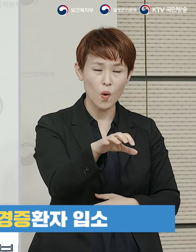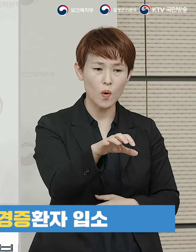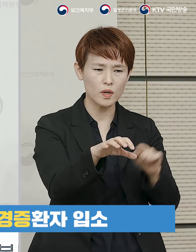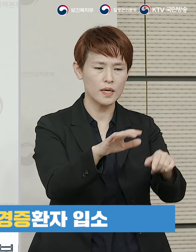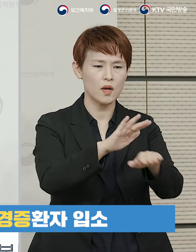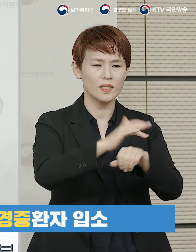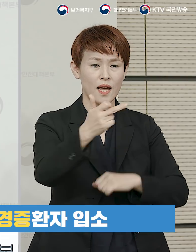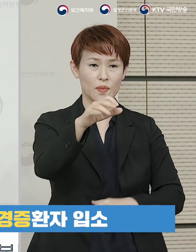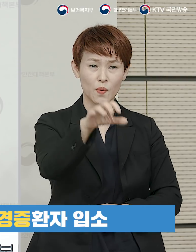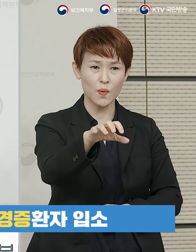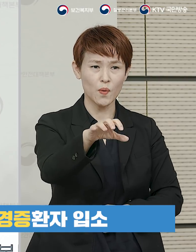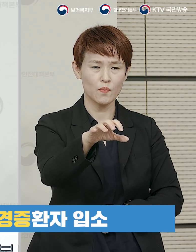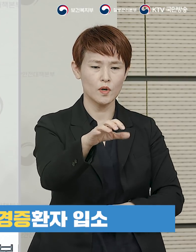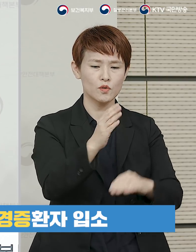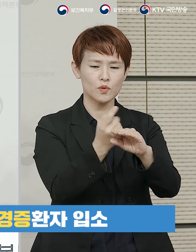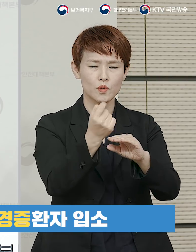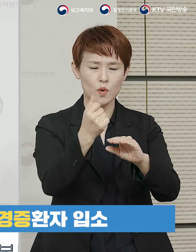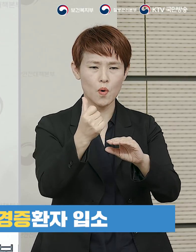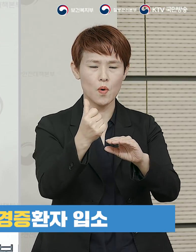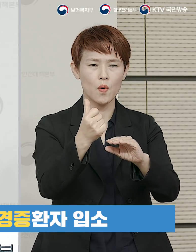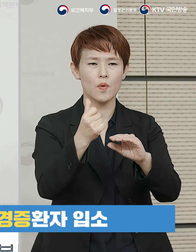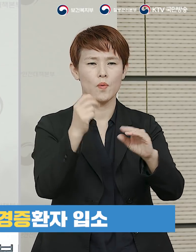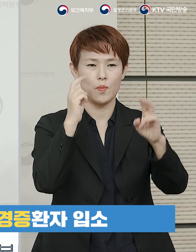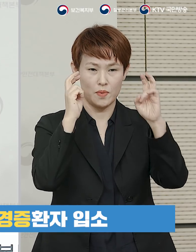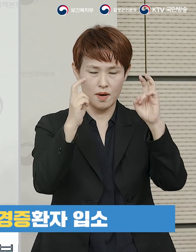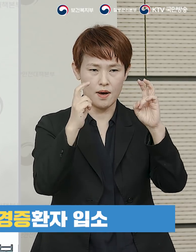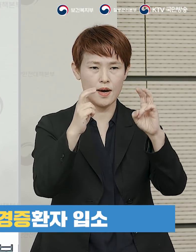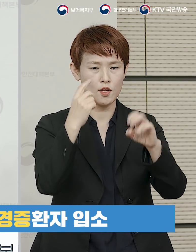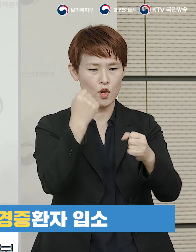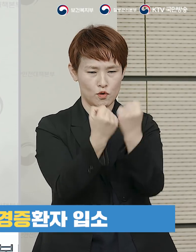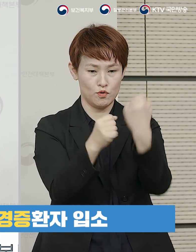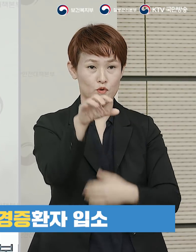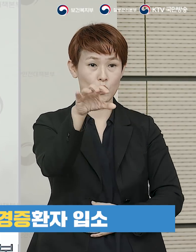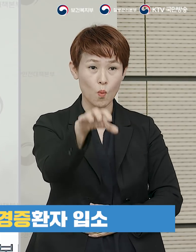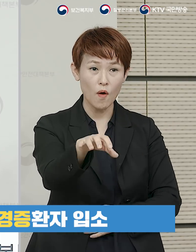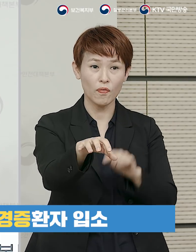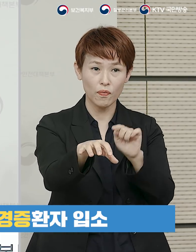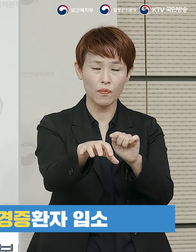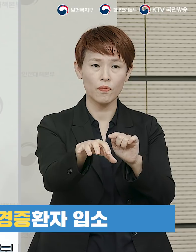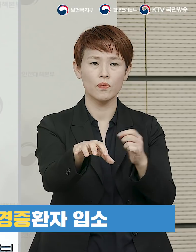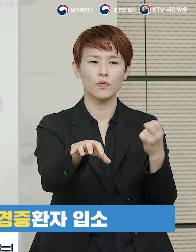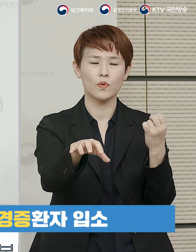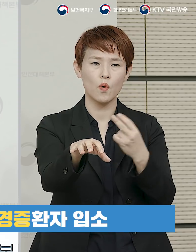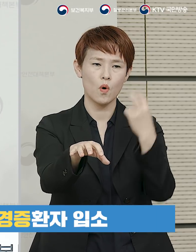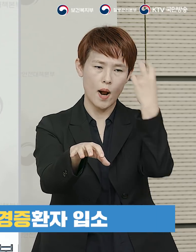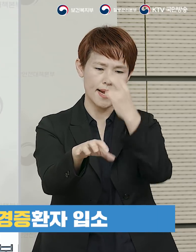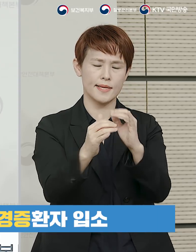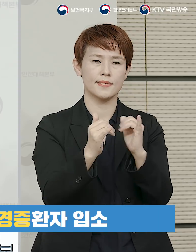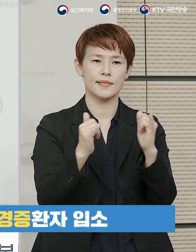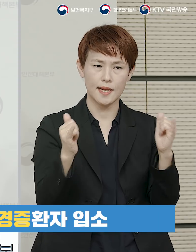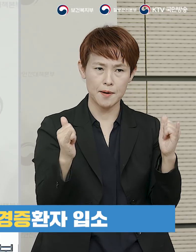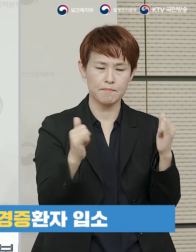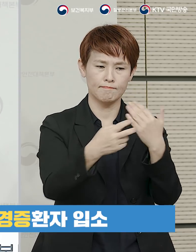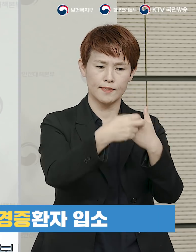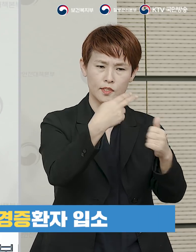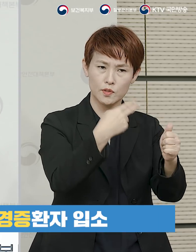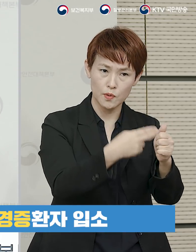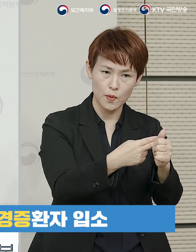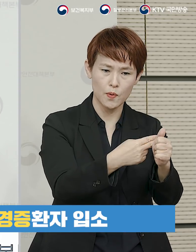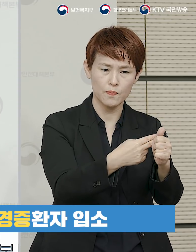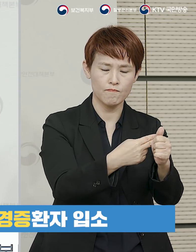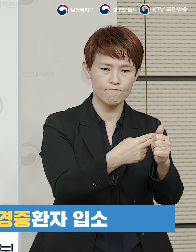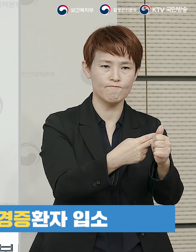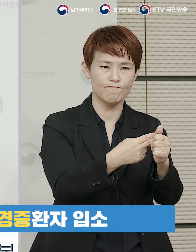자체적으로 경산 소재의 중소벤처기업연수원과 관리의료인력을 자체적으로